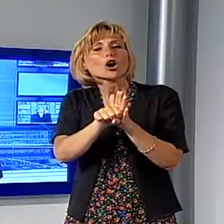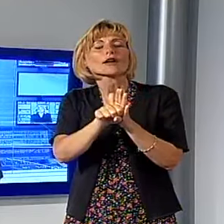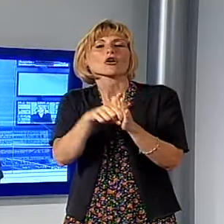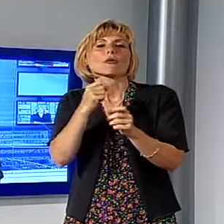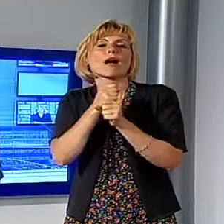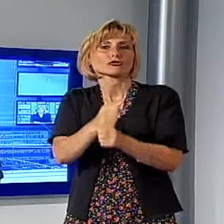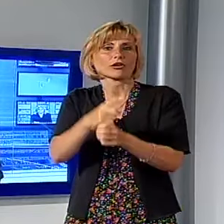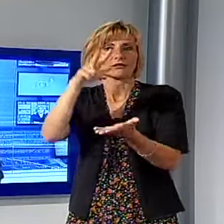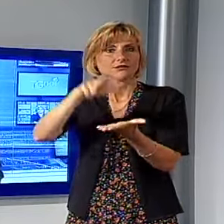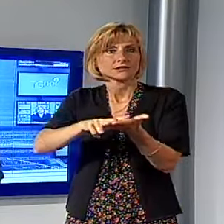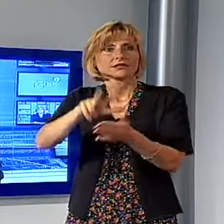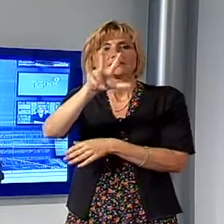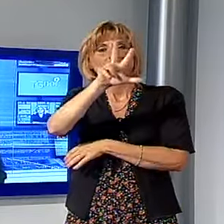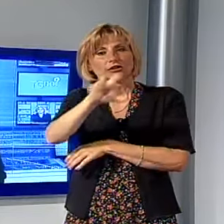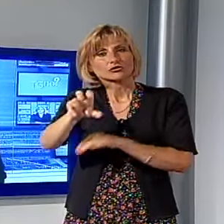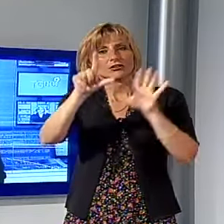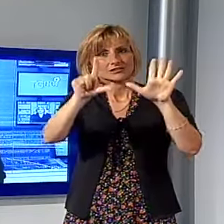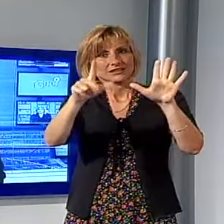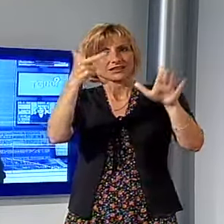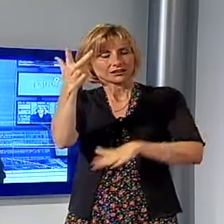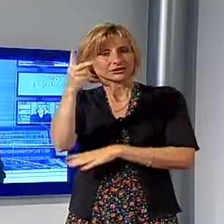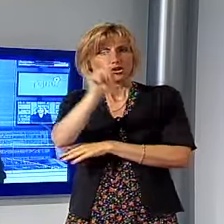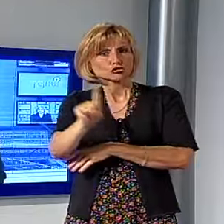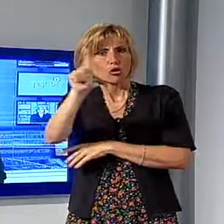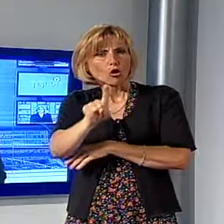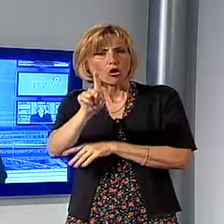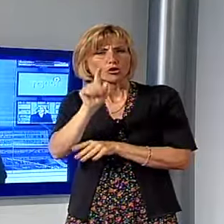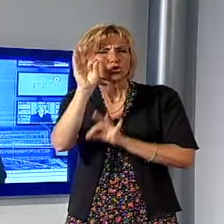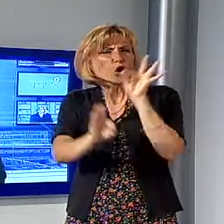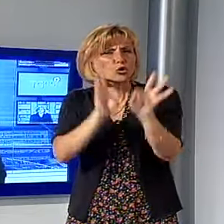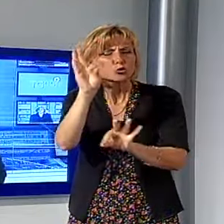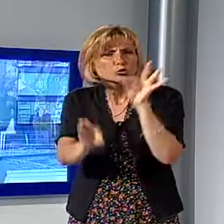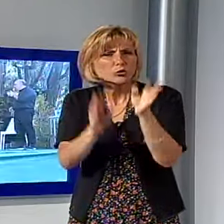373 giorni torturato in un lager in Cambogia. Sentiamo.